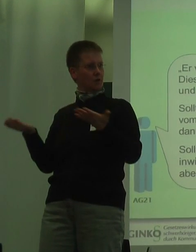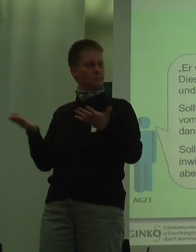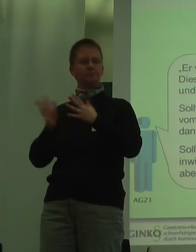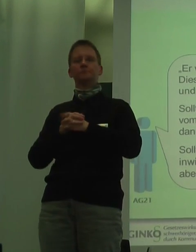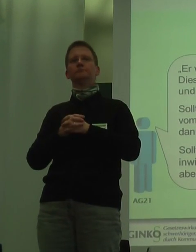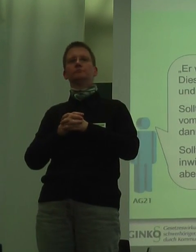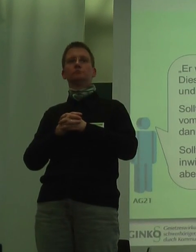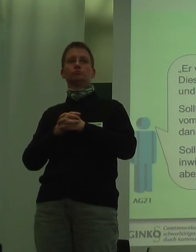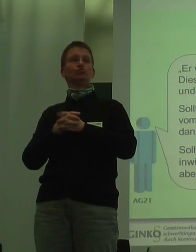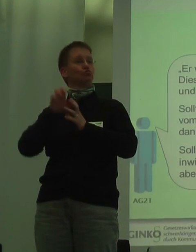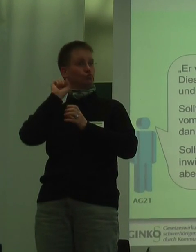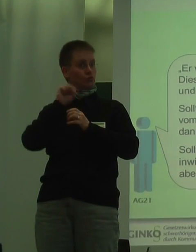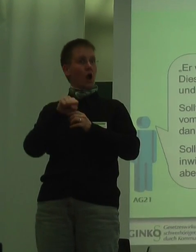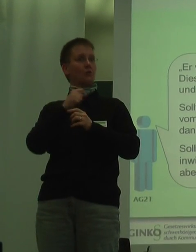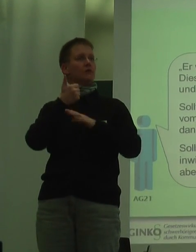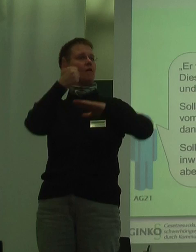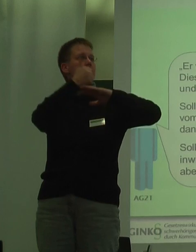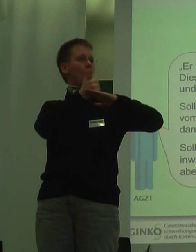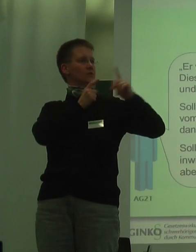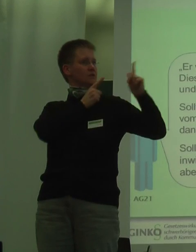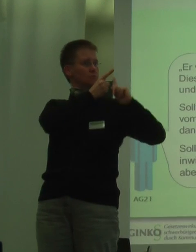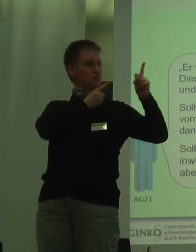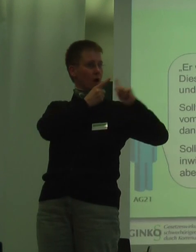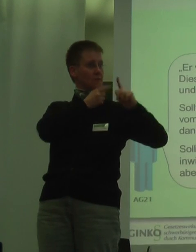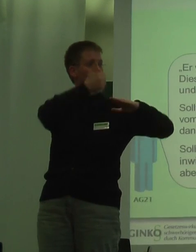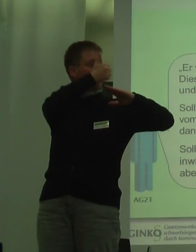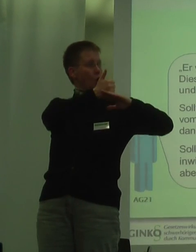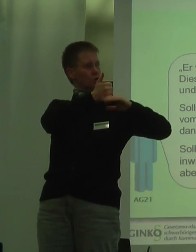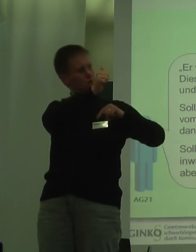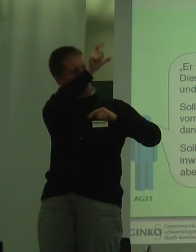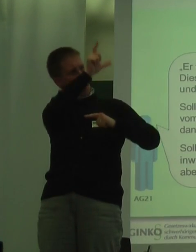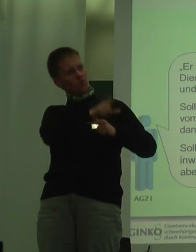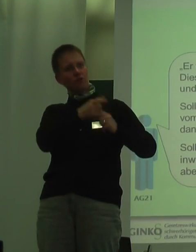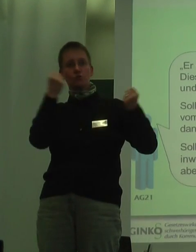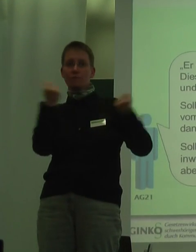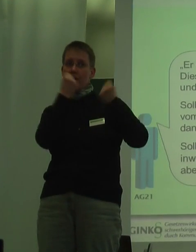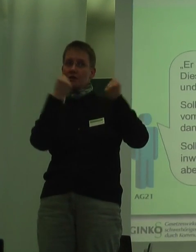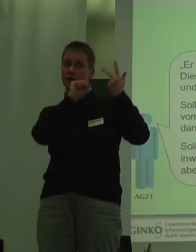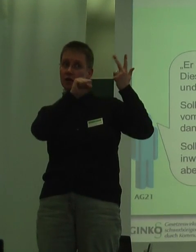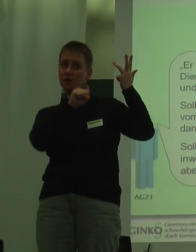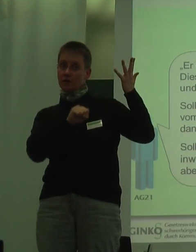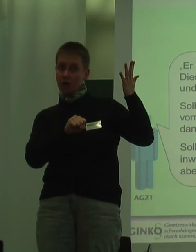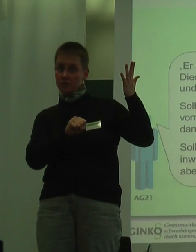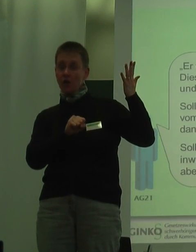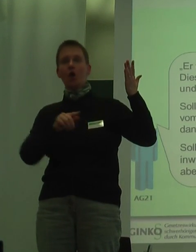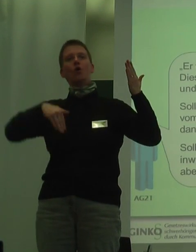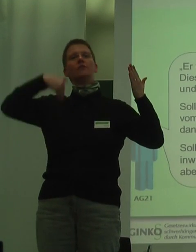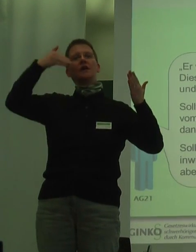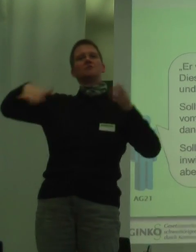Er würde das mit seinem Vorgesetzten besprechen. Dieser würde eine Einschätzung seiner Fähigkeiten vornehmen und das in die nächste Bereichsleiterin da